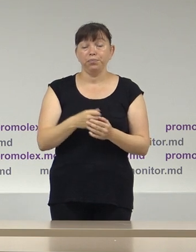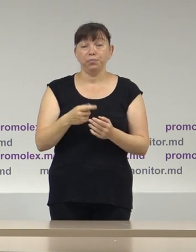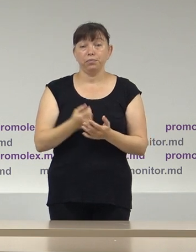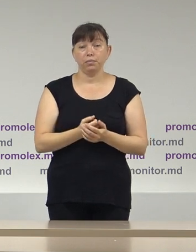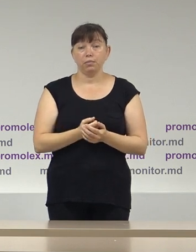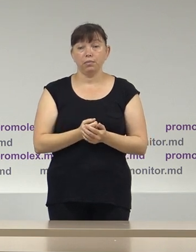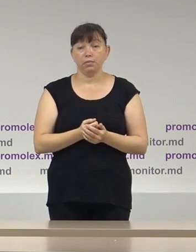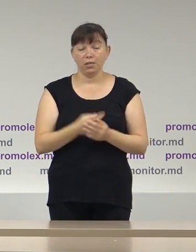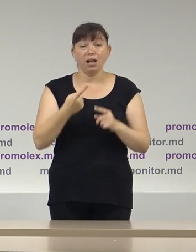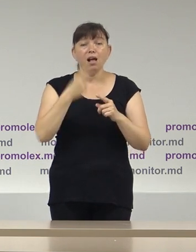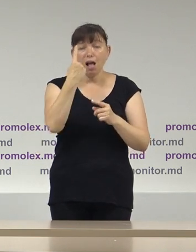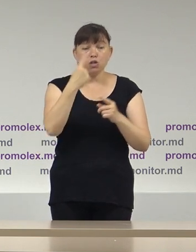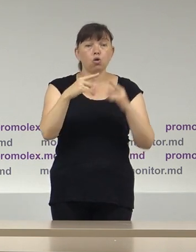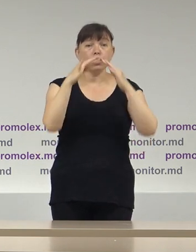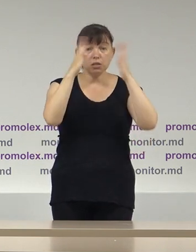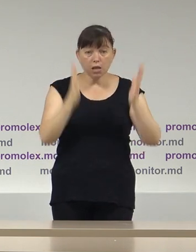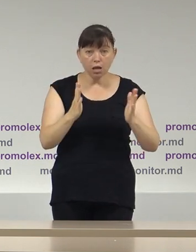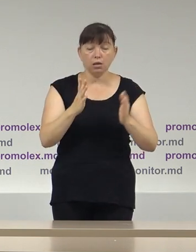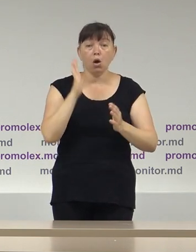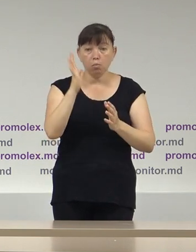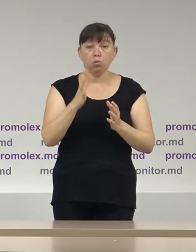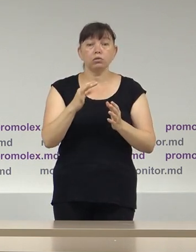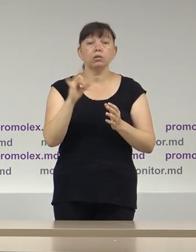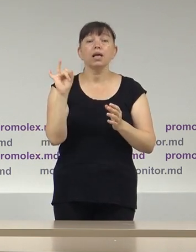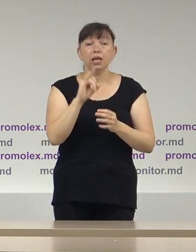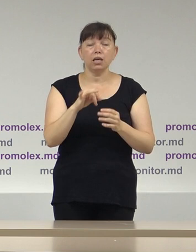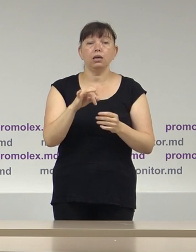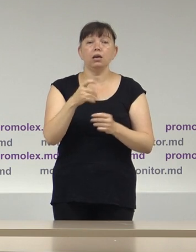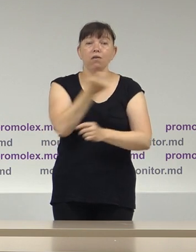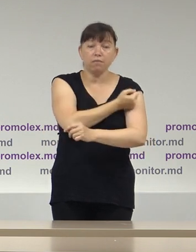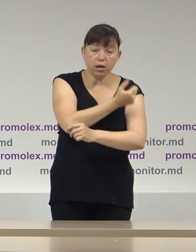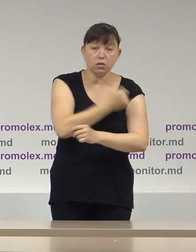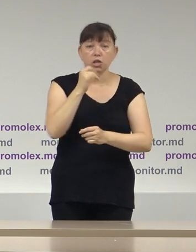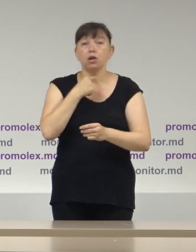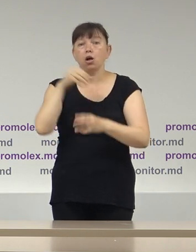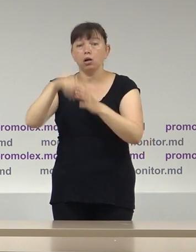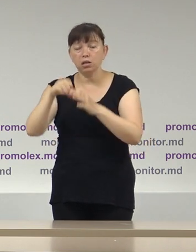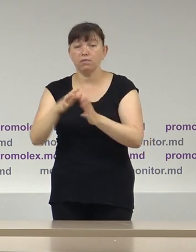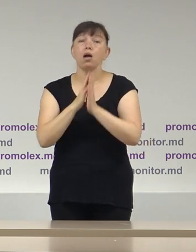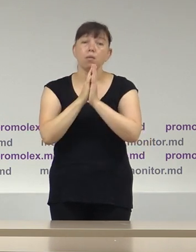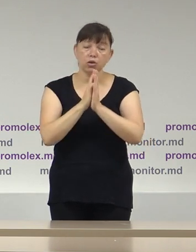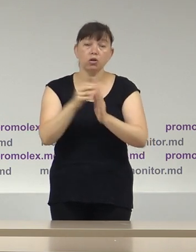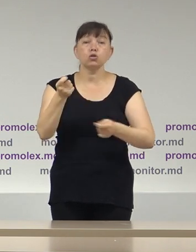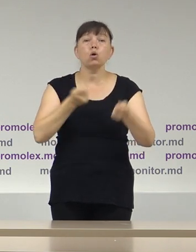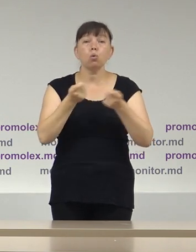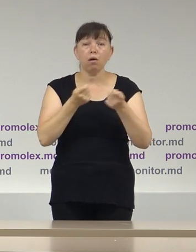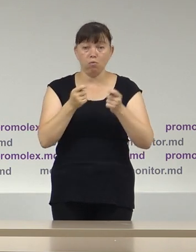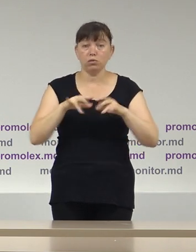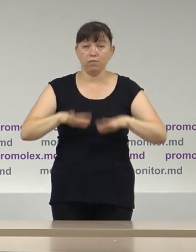aceiași clădire, să spunem, va găzdui și această campanie și secțiile de votare, rugăm autoritățile